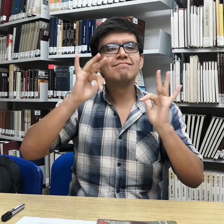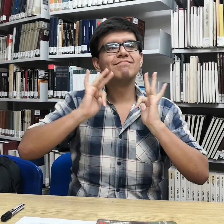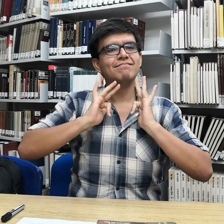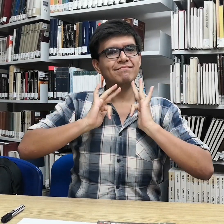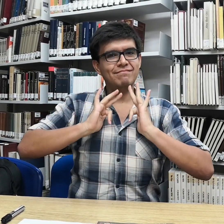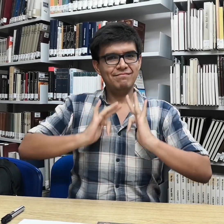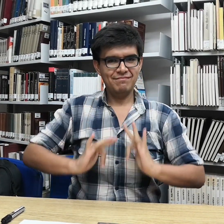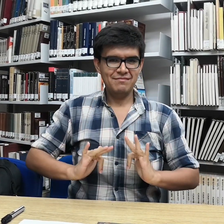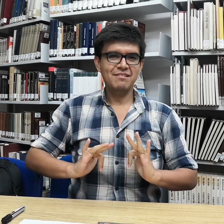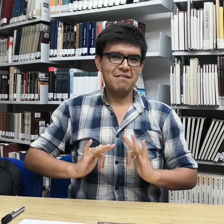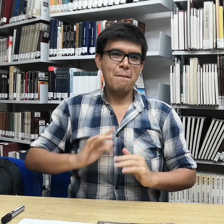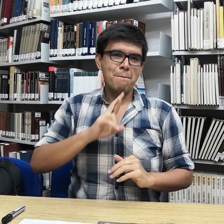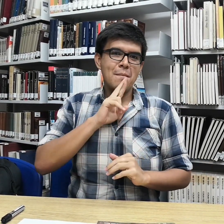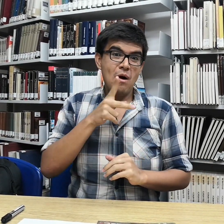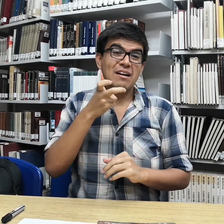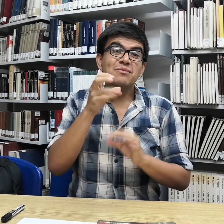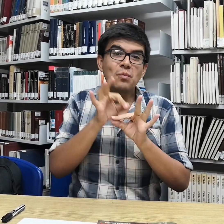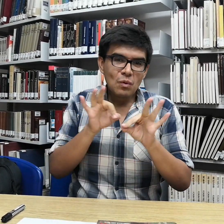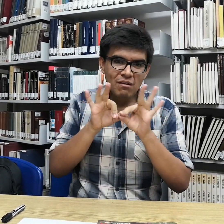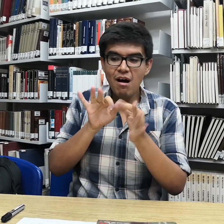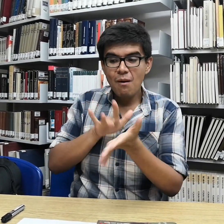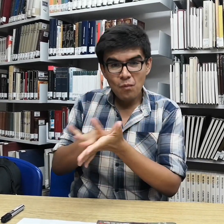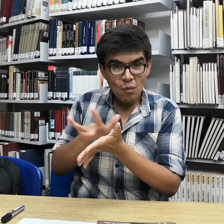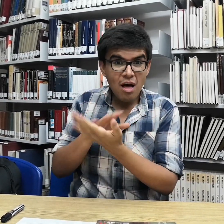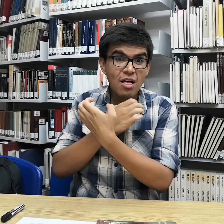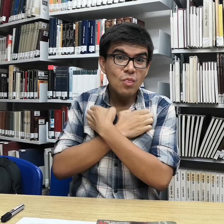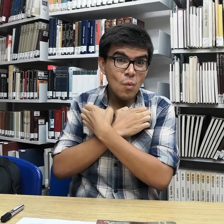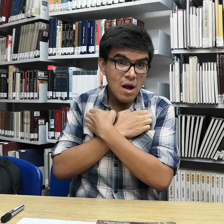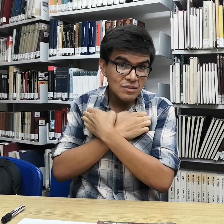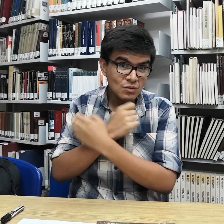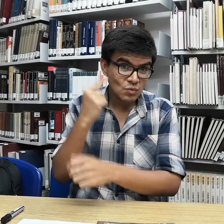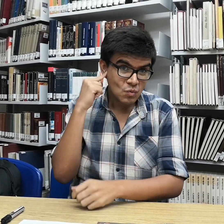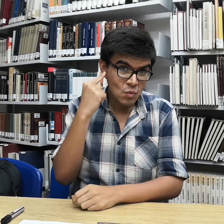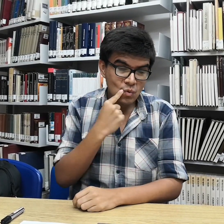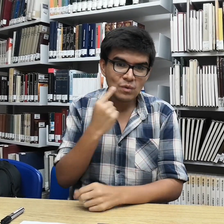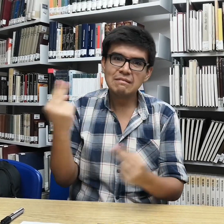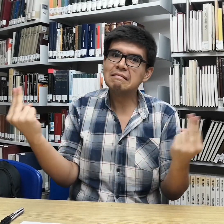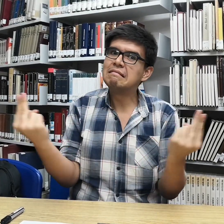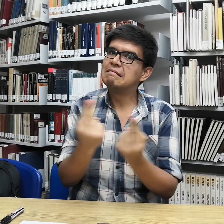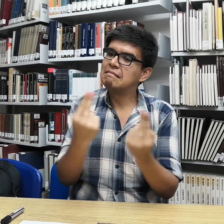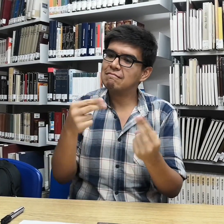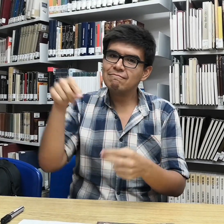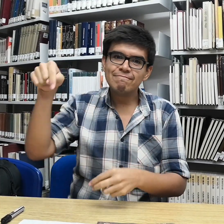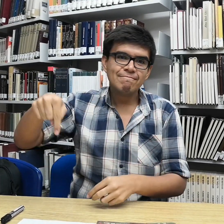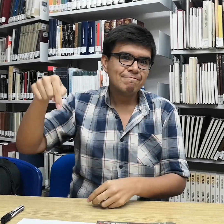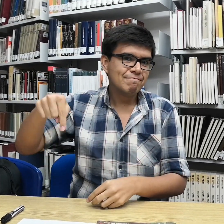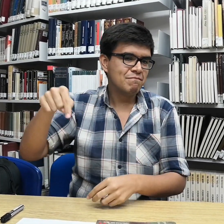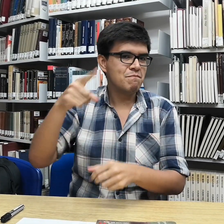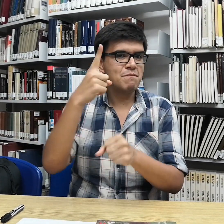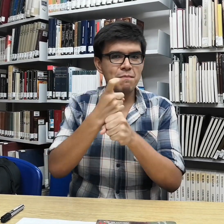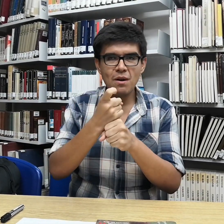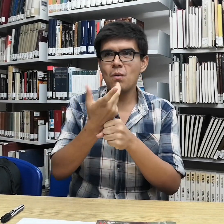hacer una igualdad y que nosotros nos podamos sentir tranquilos. El apoyo dentro de la educación del sordo es muy necesario.